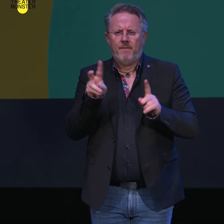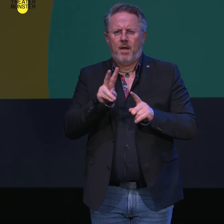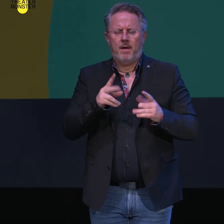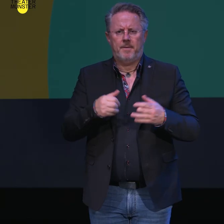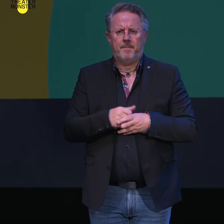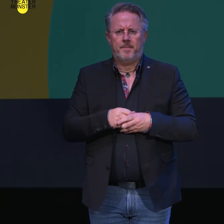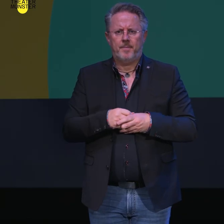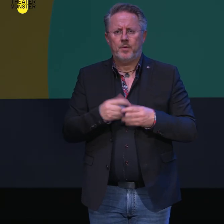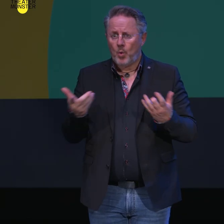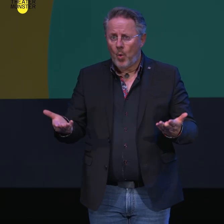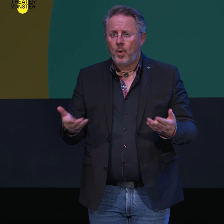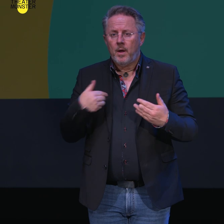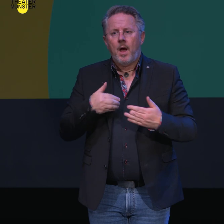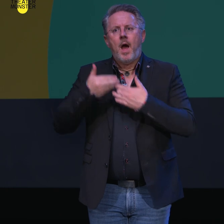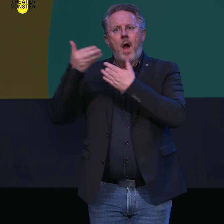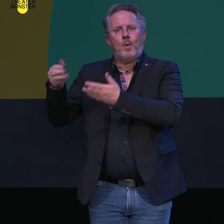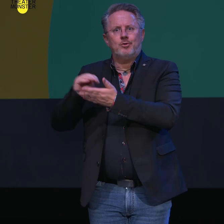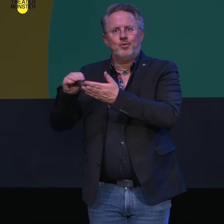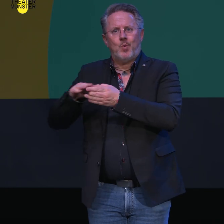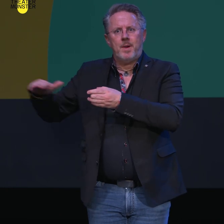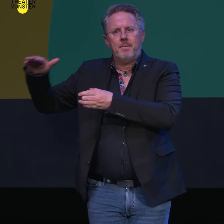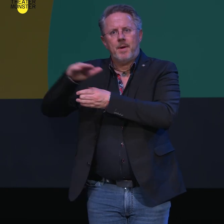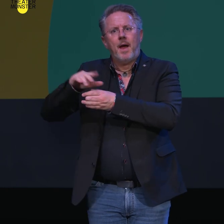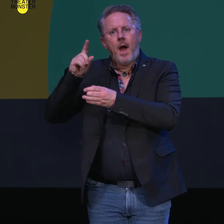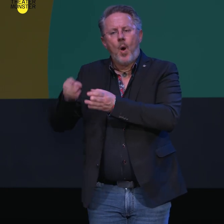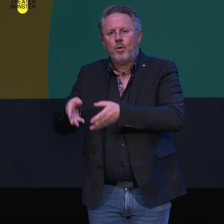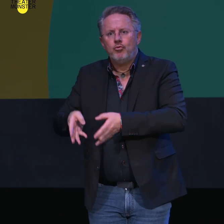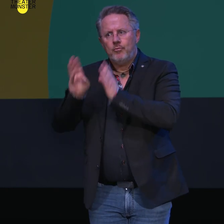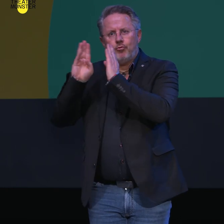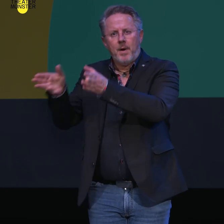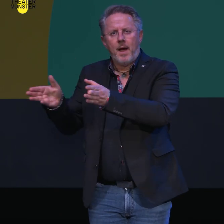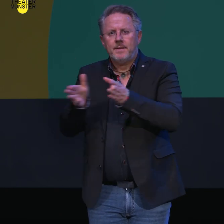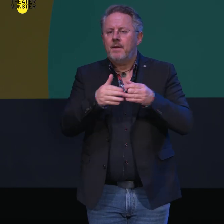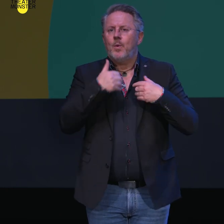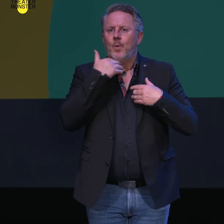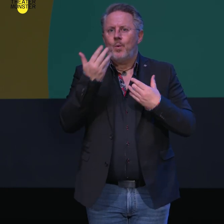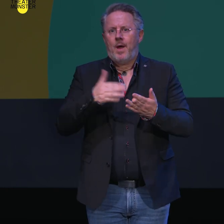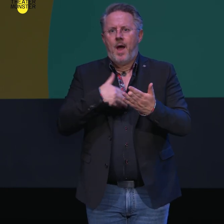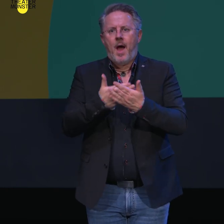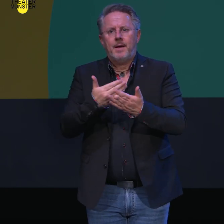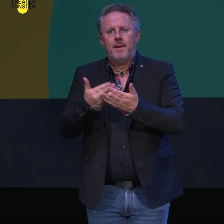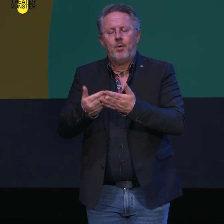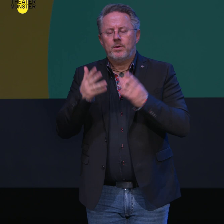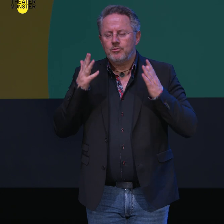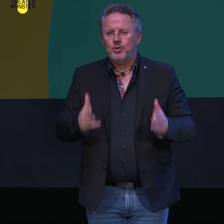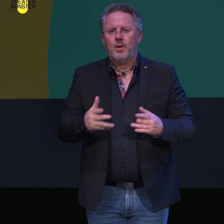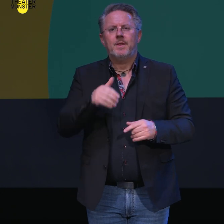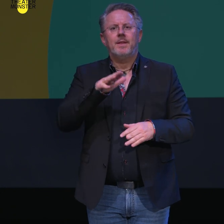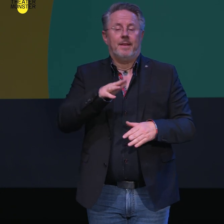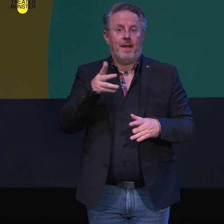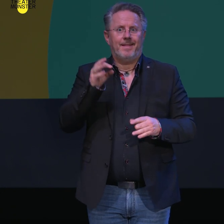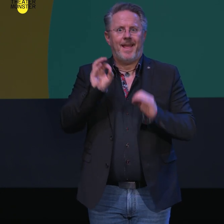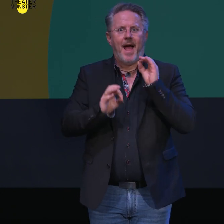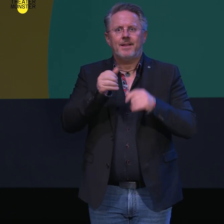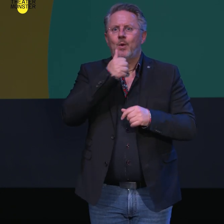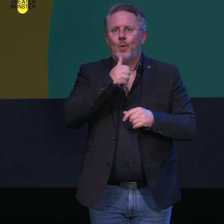Ebenso werden wir im außerschulischen Bildungsbereich ein spartenübergreifendes vielfältiges Angebot das neben dem sehr bewährten Theater-Jugend-Orchester